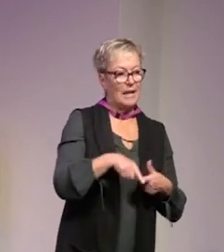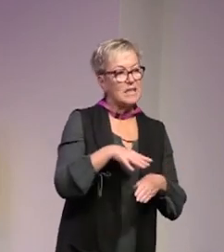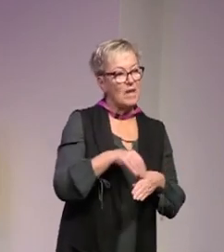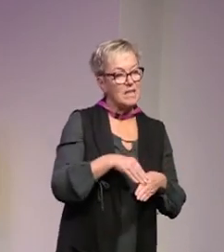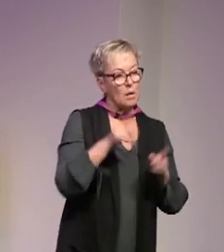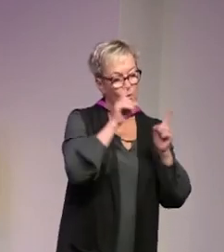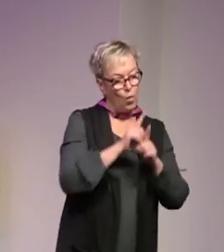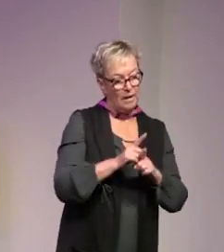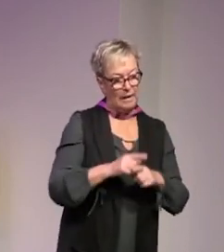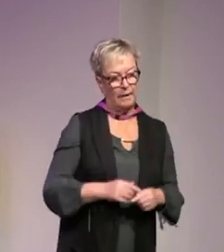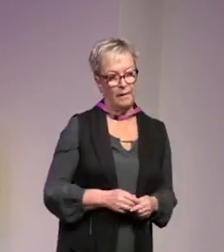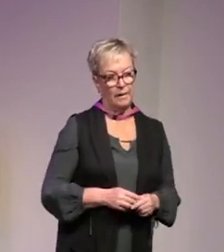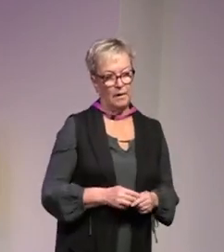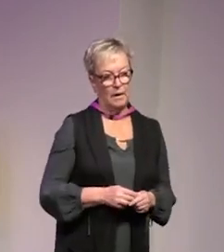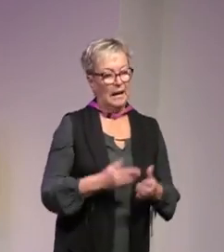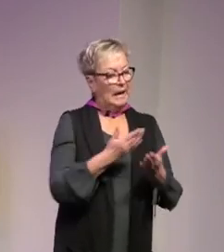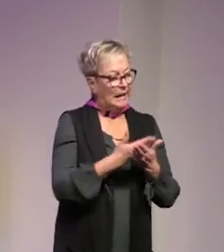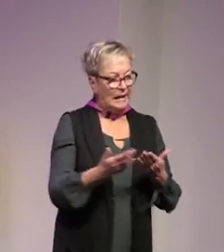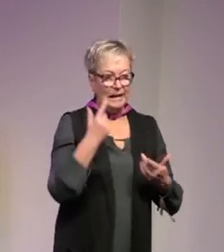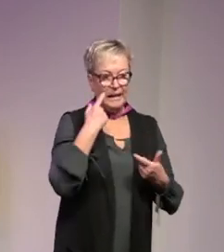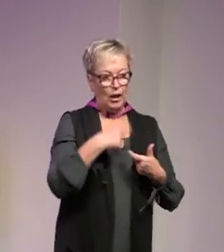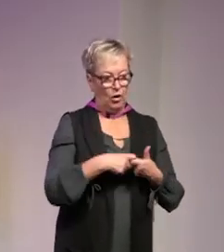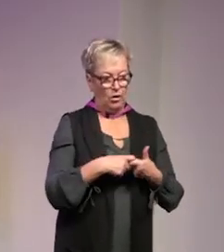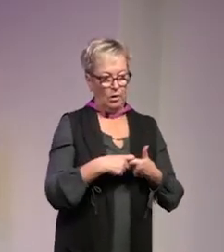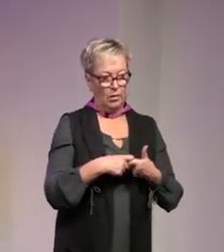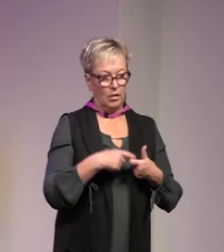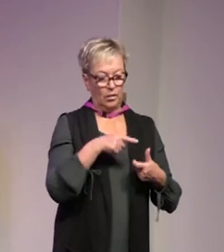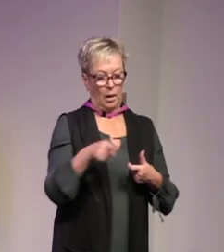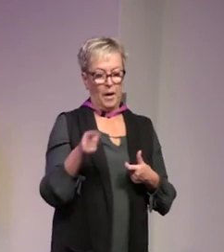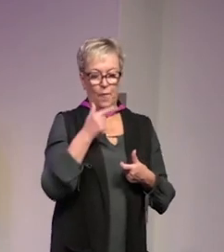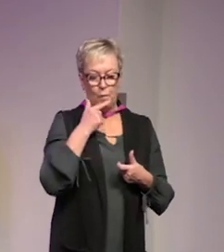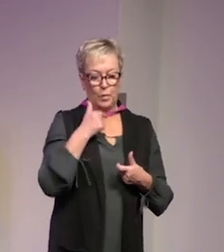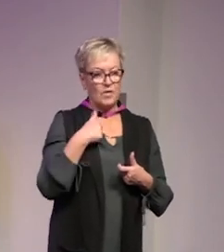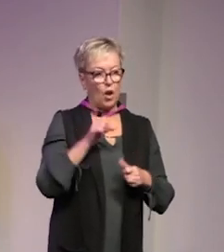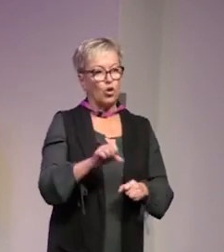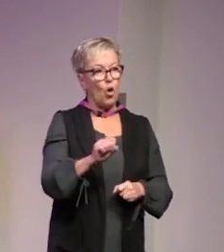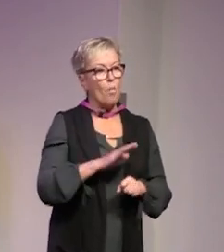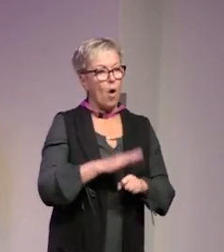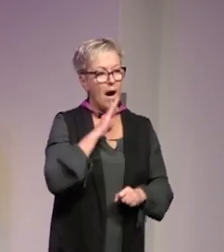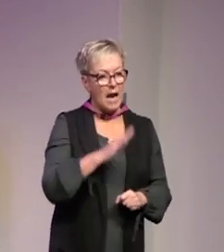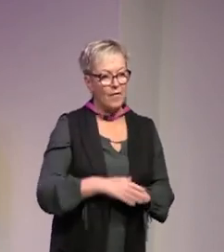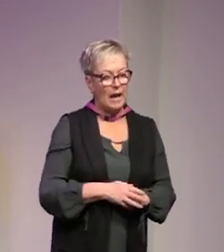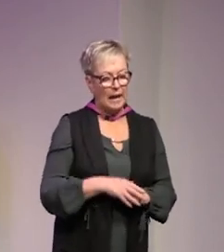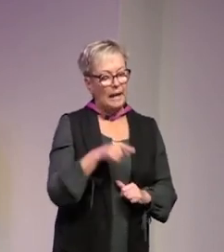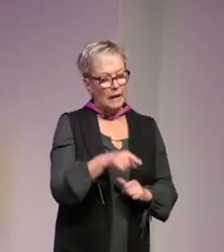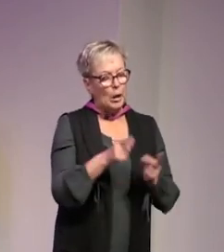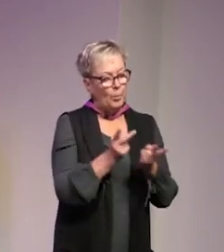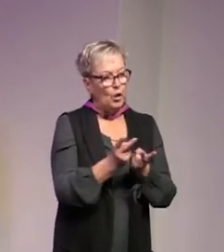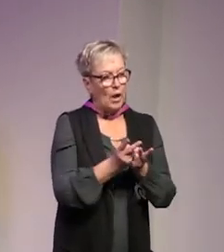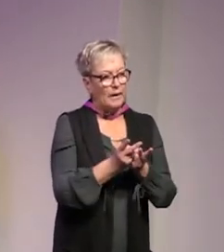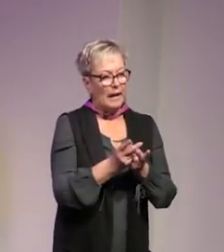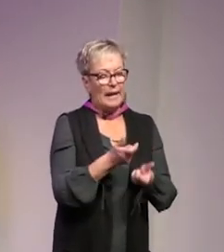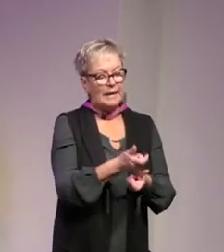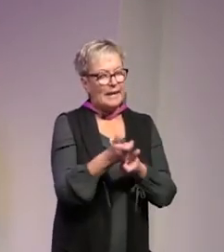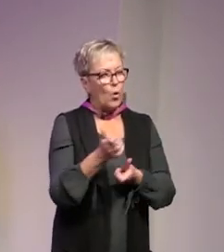den svenska befolkningen inte tillhör de vars fruktan vi ska ta på allvar så att det där